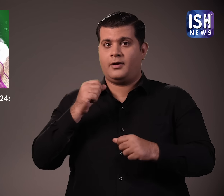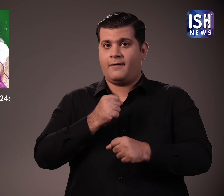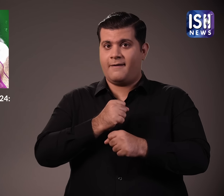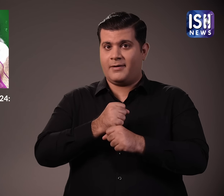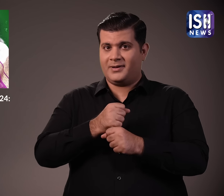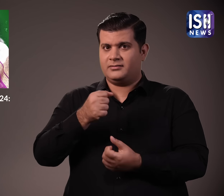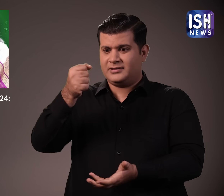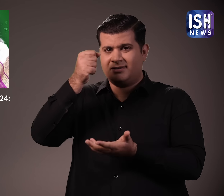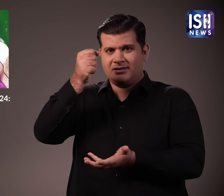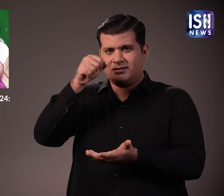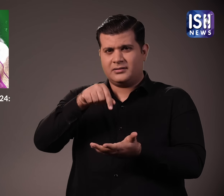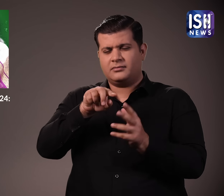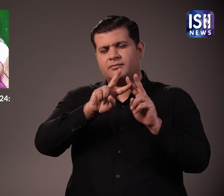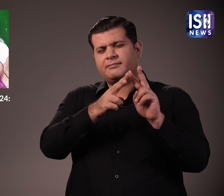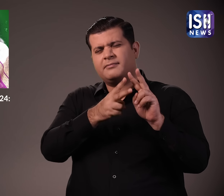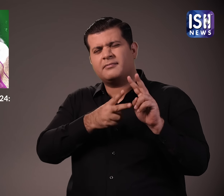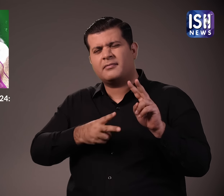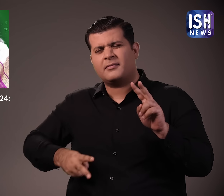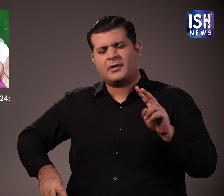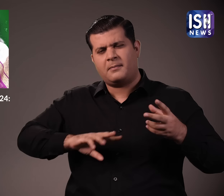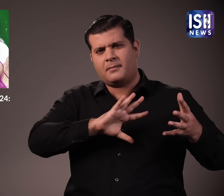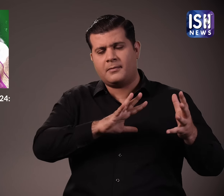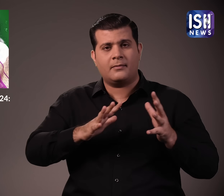उन्होंने कार्यबल में अधिक महिलाओं को शामिल करने